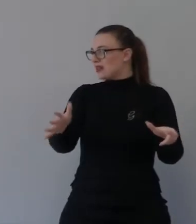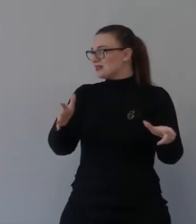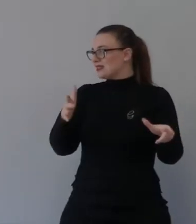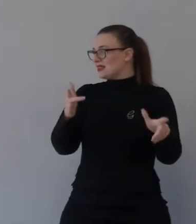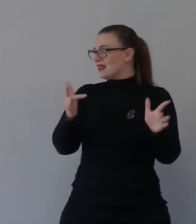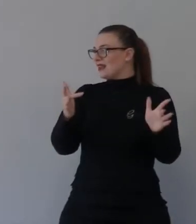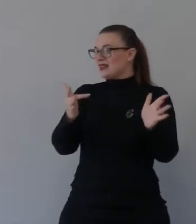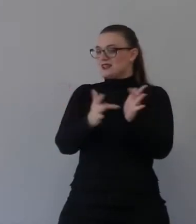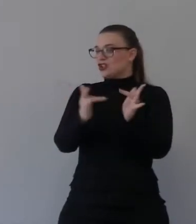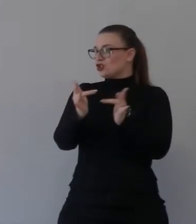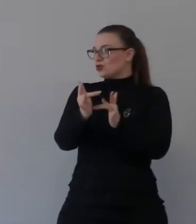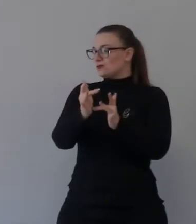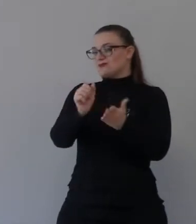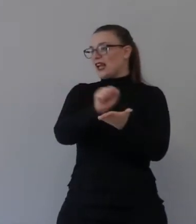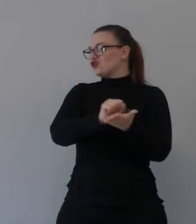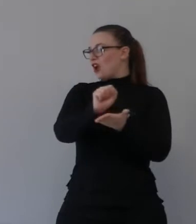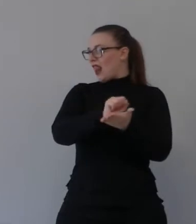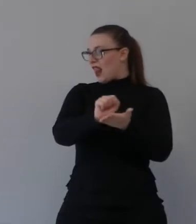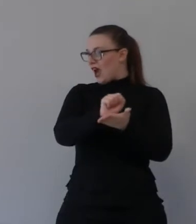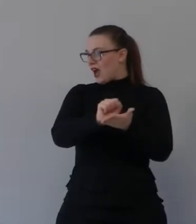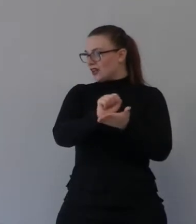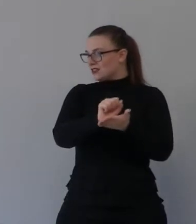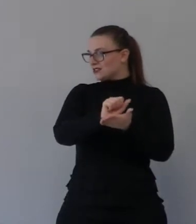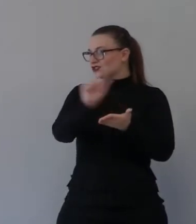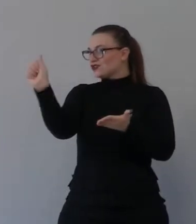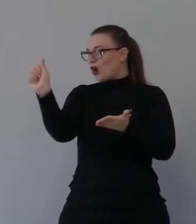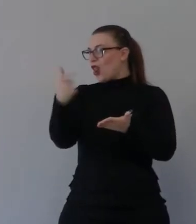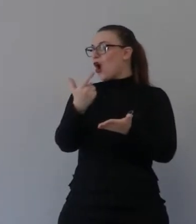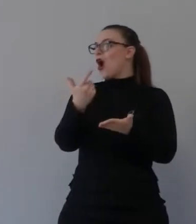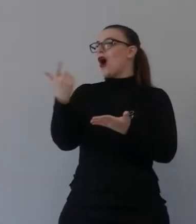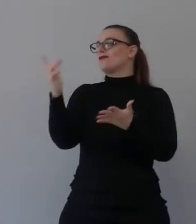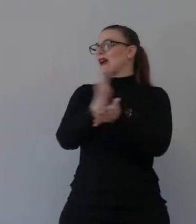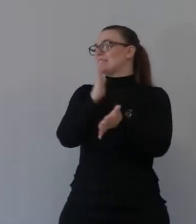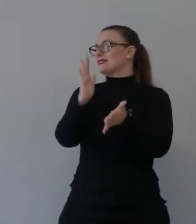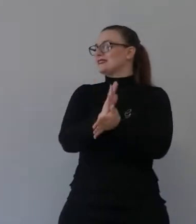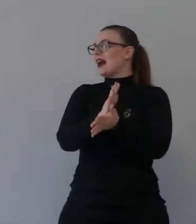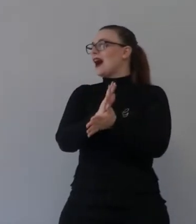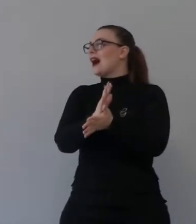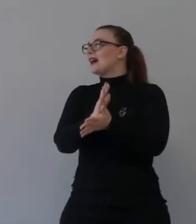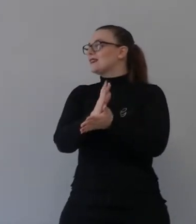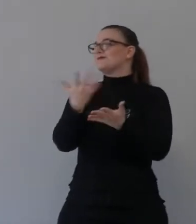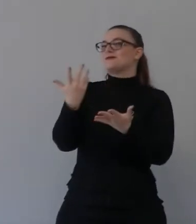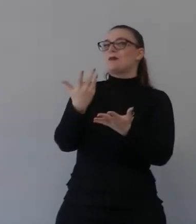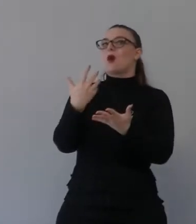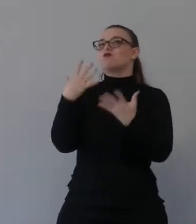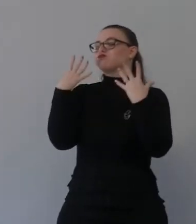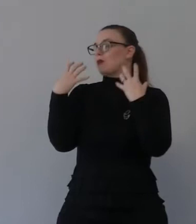nome Natale per cui il Natale diventa la festa d'inverno o la festa delle feste